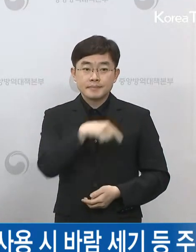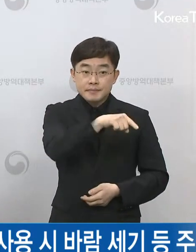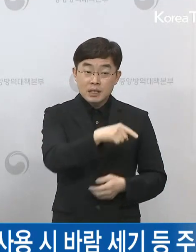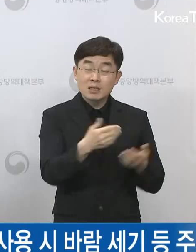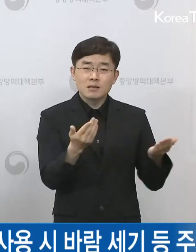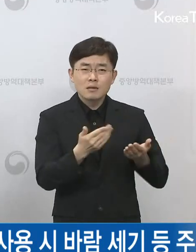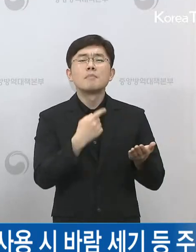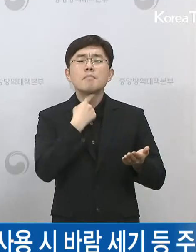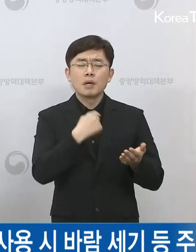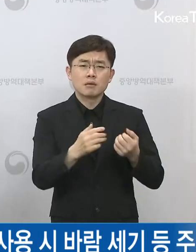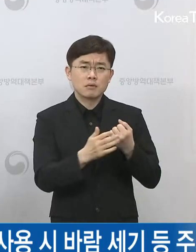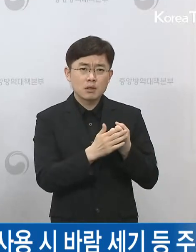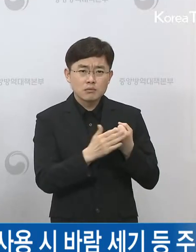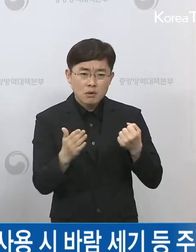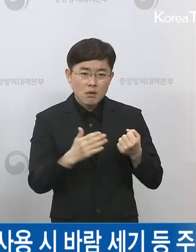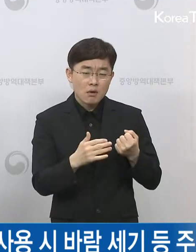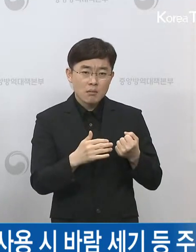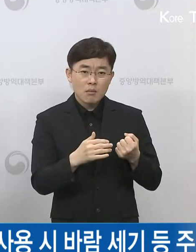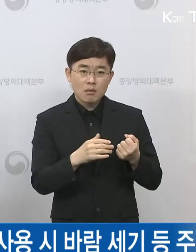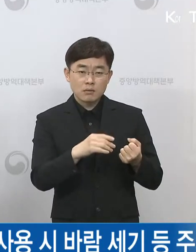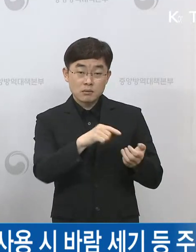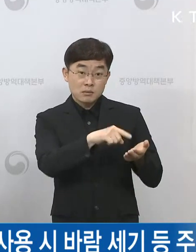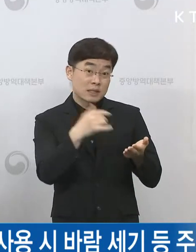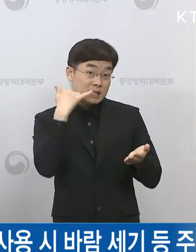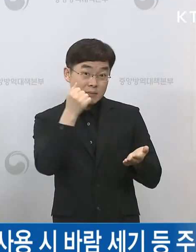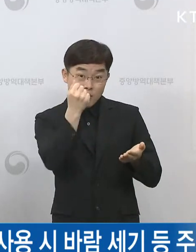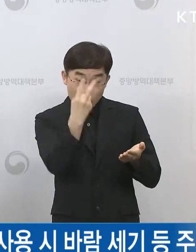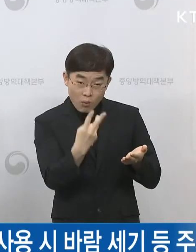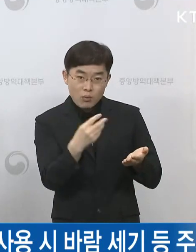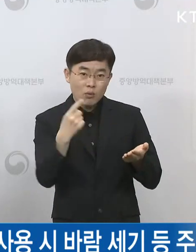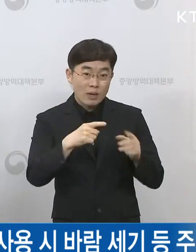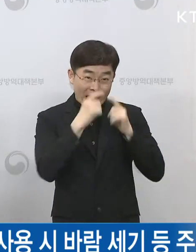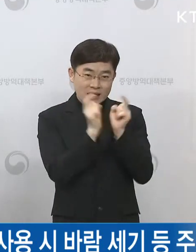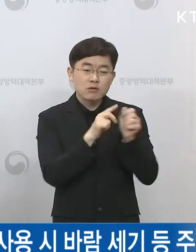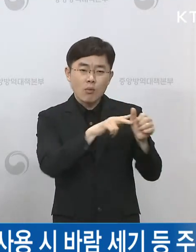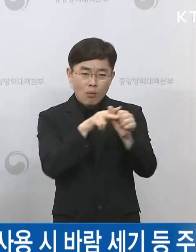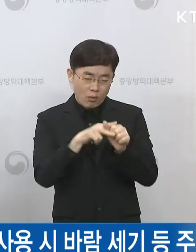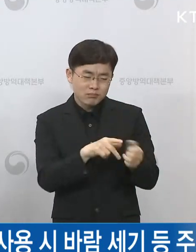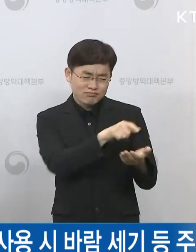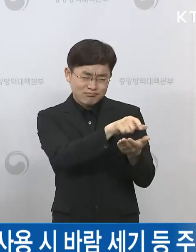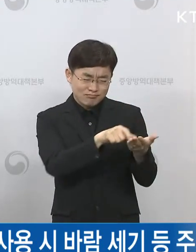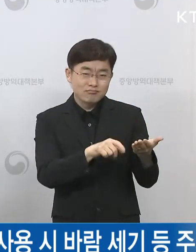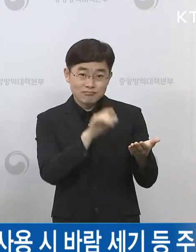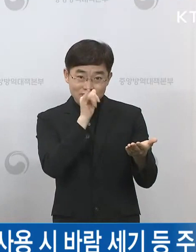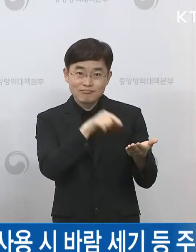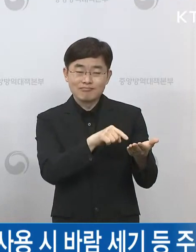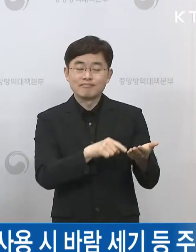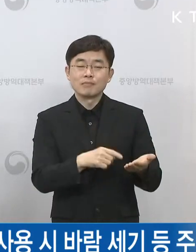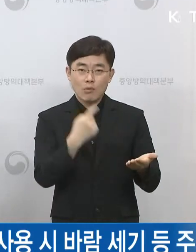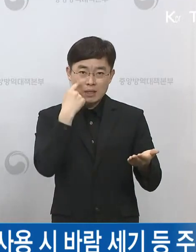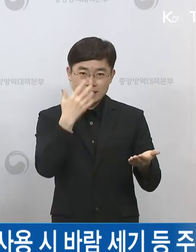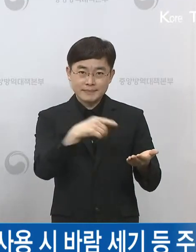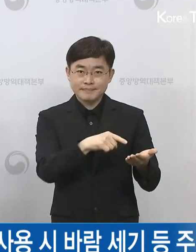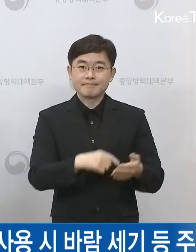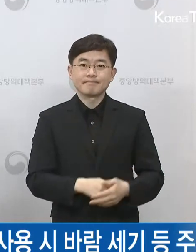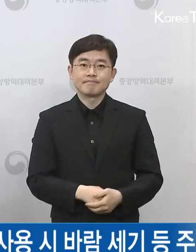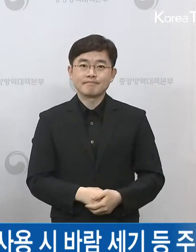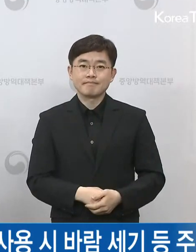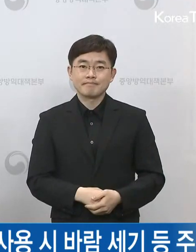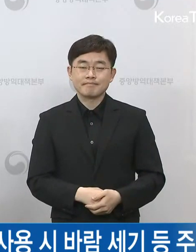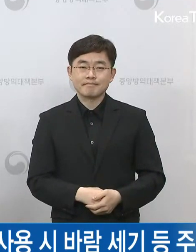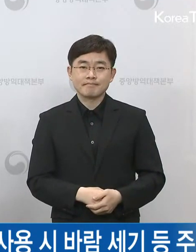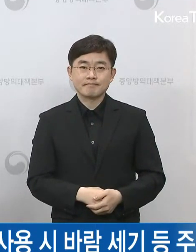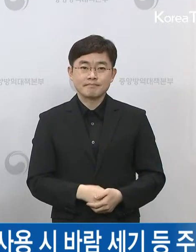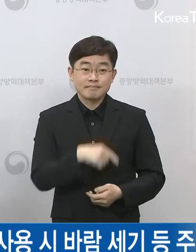업무를 하셨기 때문에 연락처나 개인정보에 대해서는 보유를 하고 있는 상황입니다. 물류센터